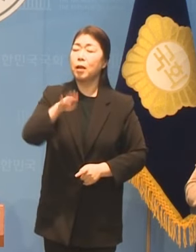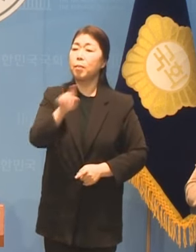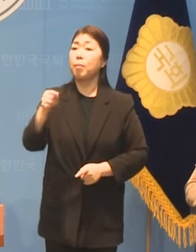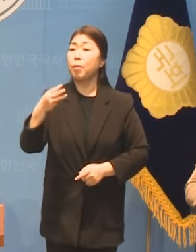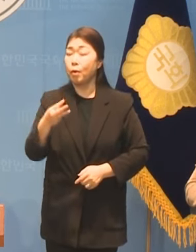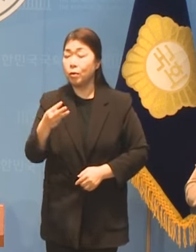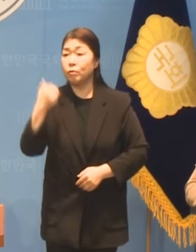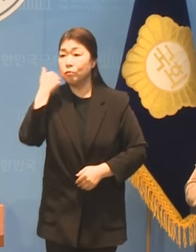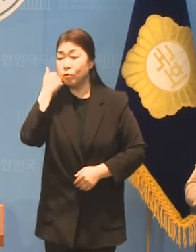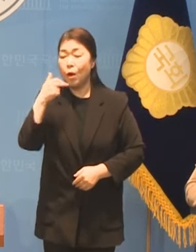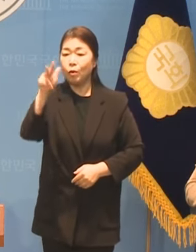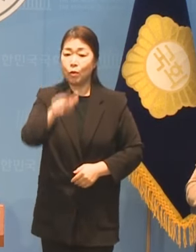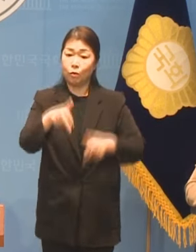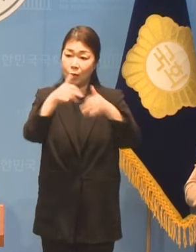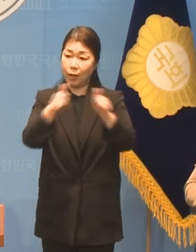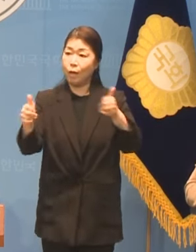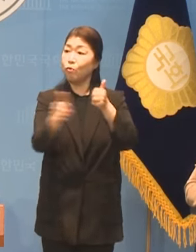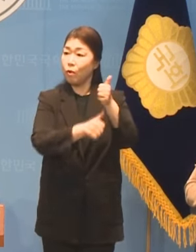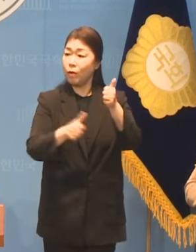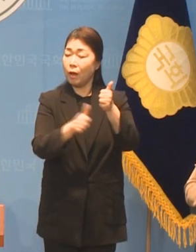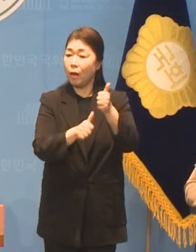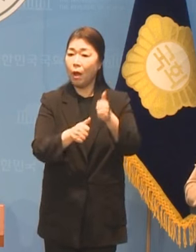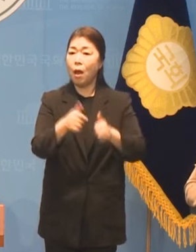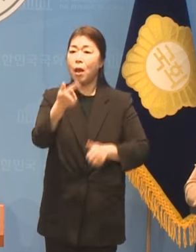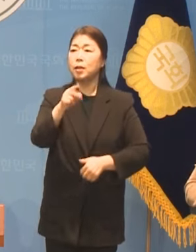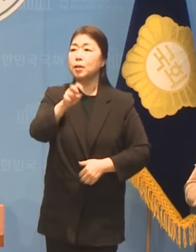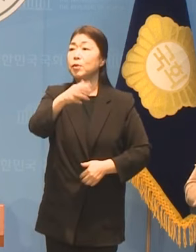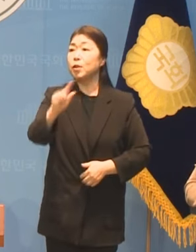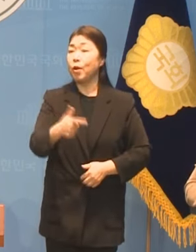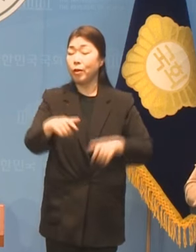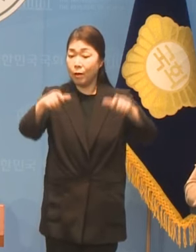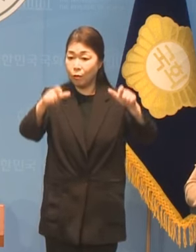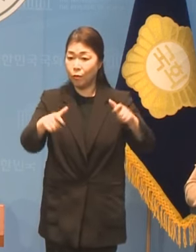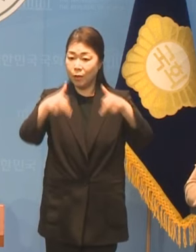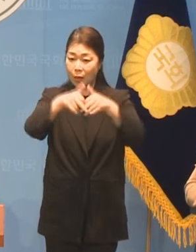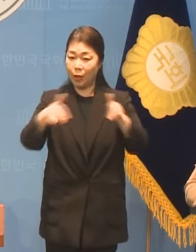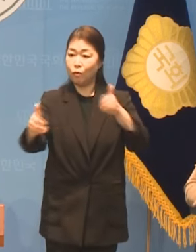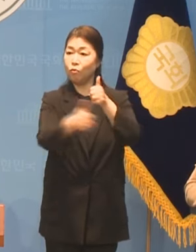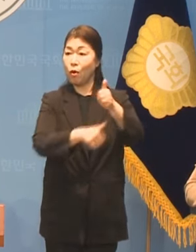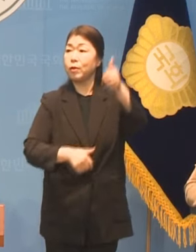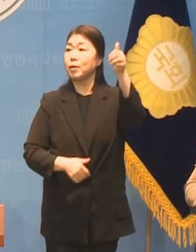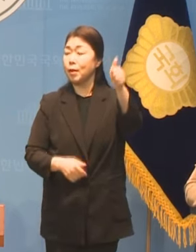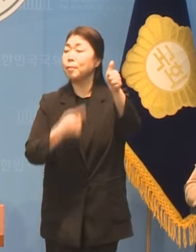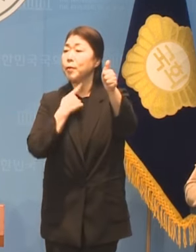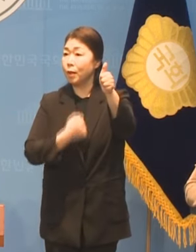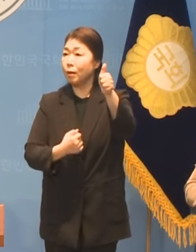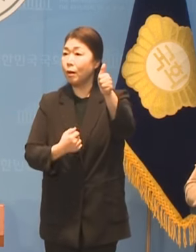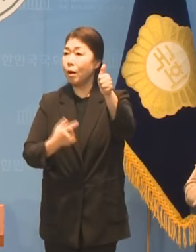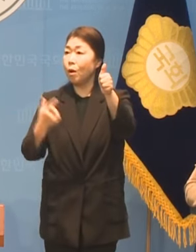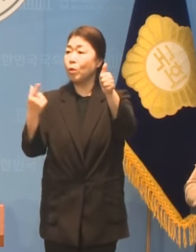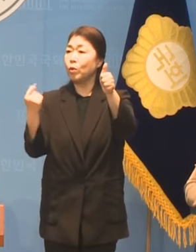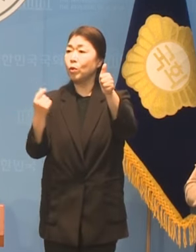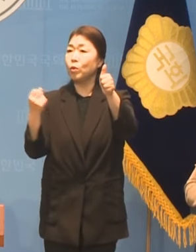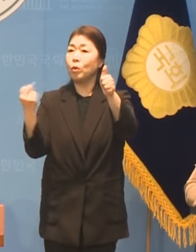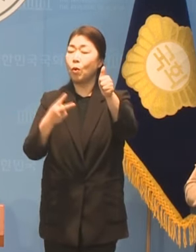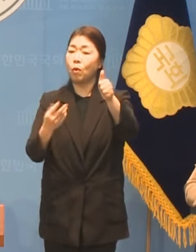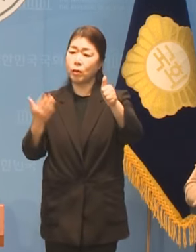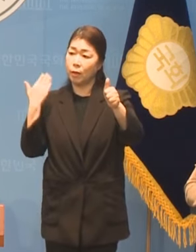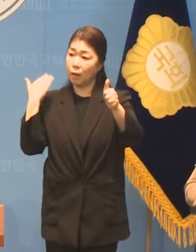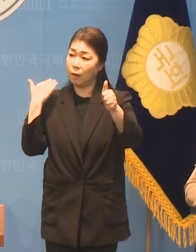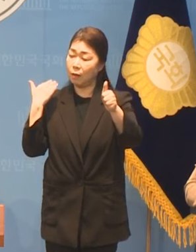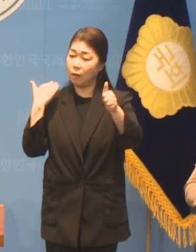전국장애인위원회 금천 금천구 장애인위원회 위원장을 여김하셨고 그 다음에 지난